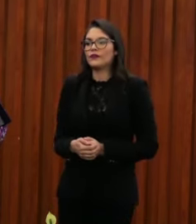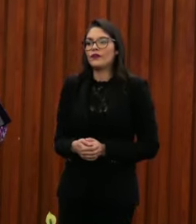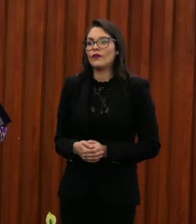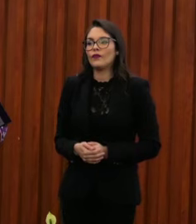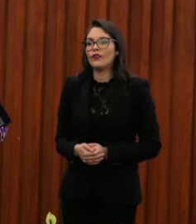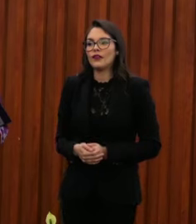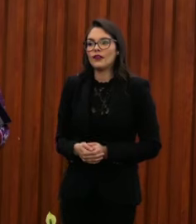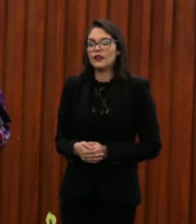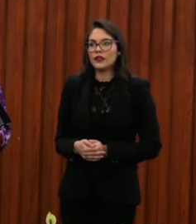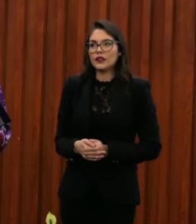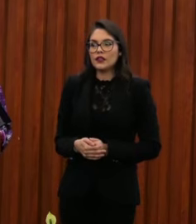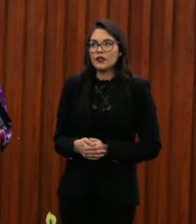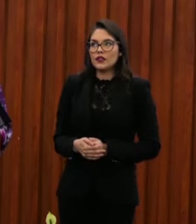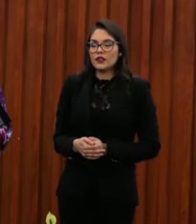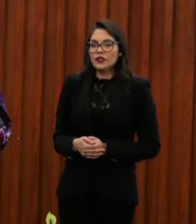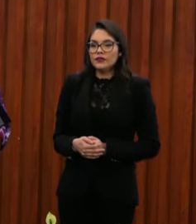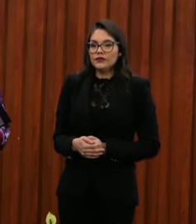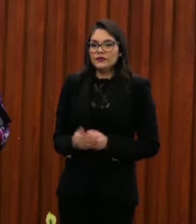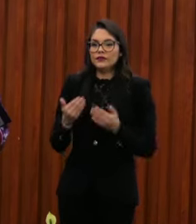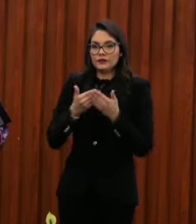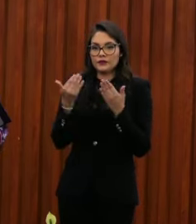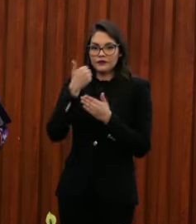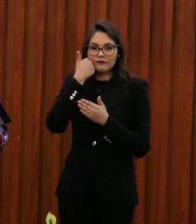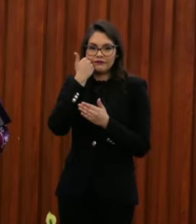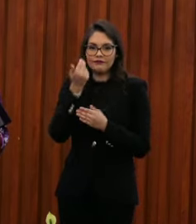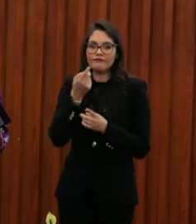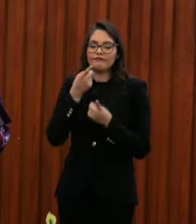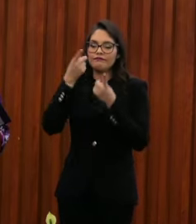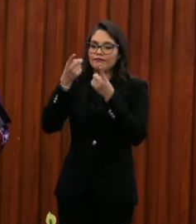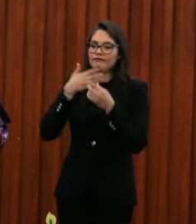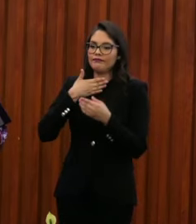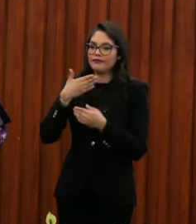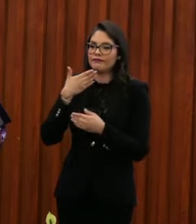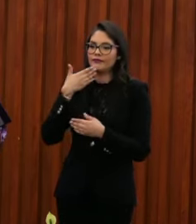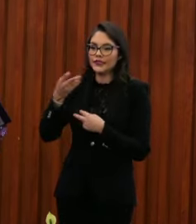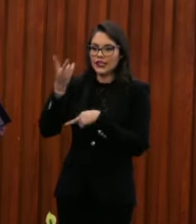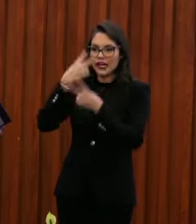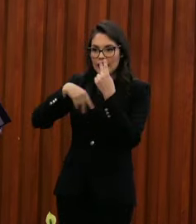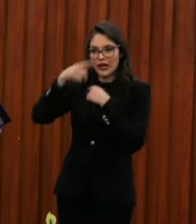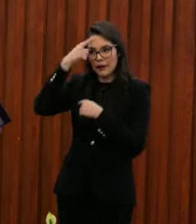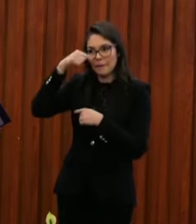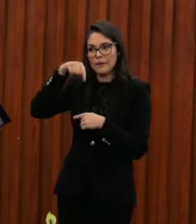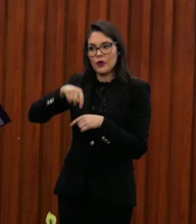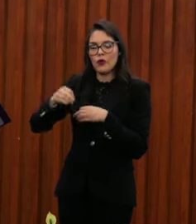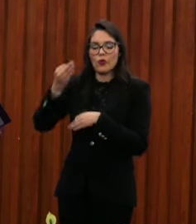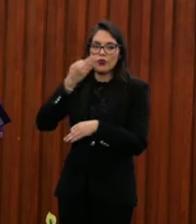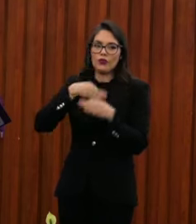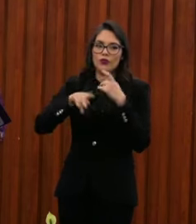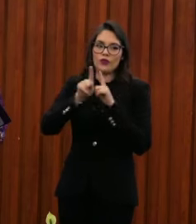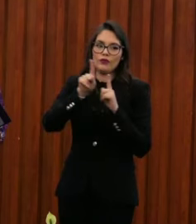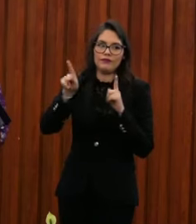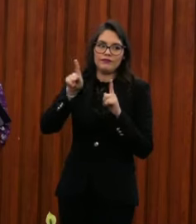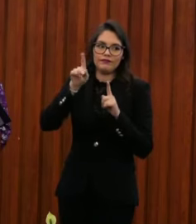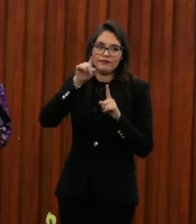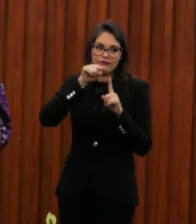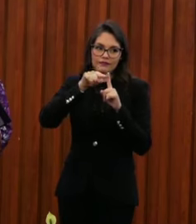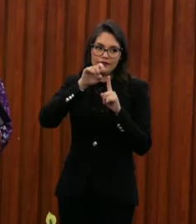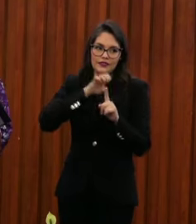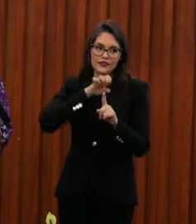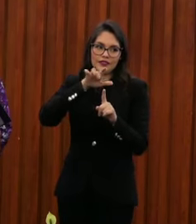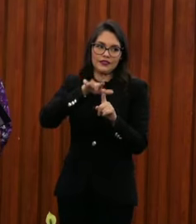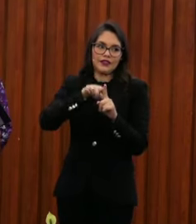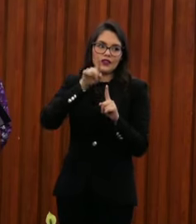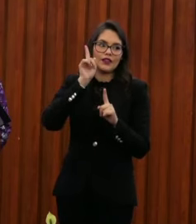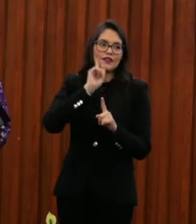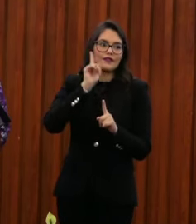la bienvenida a todas, como les digo a todos, reconocer su presencia aquí, en especial a Heréndia Cruz Villegas, la cuarta